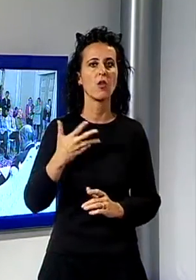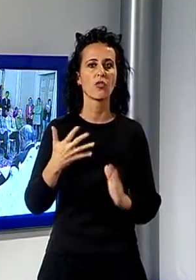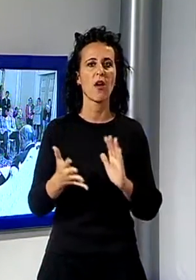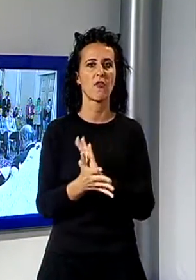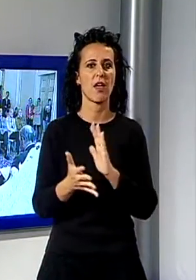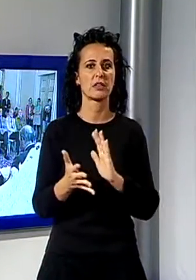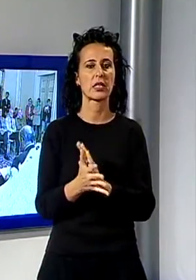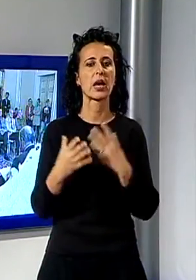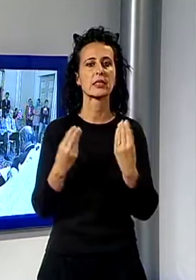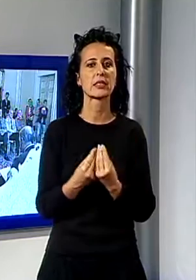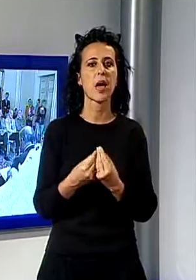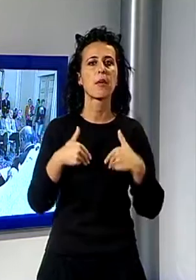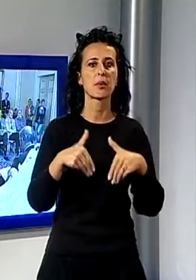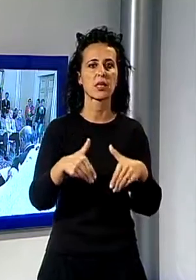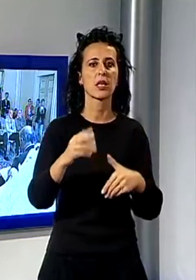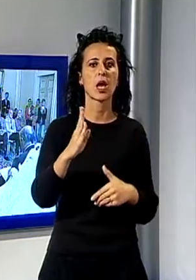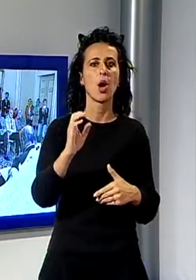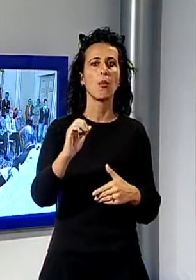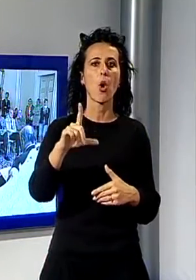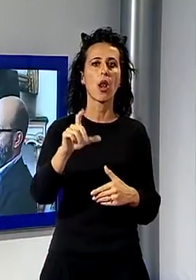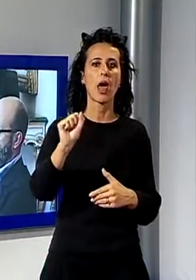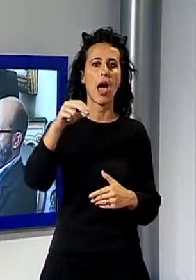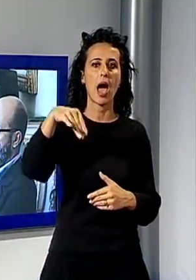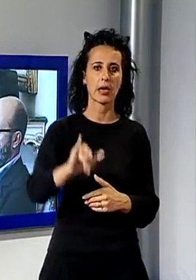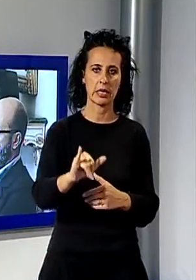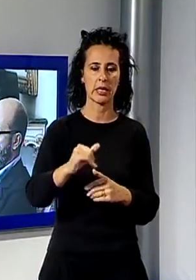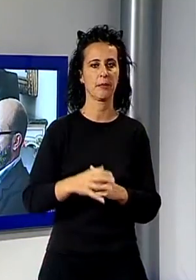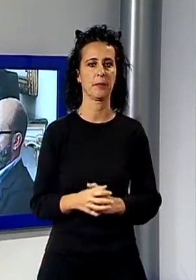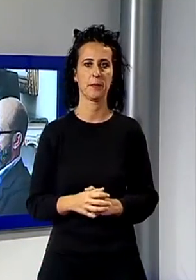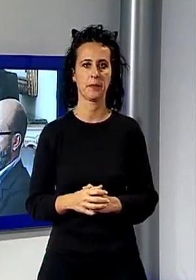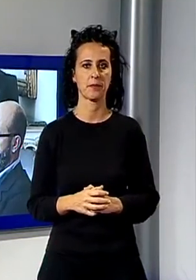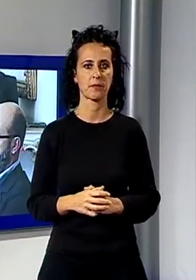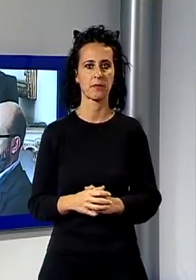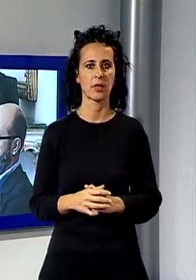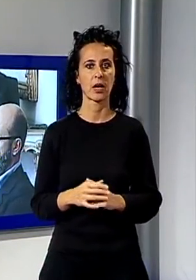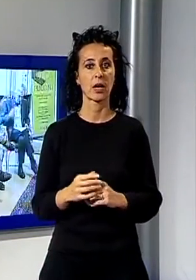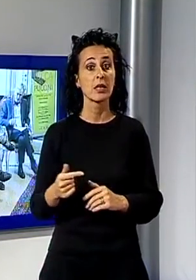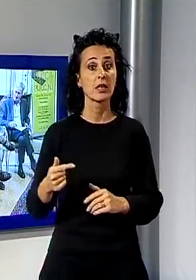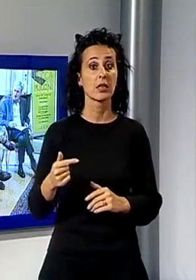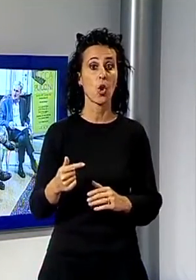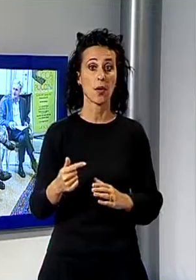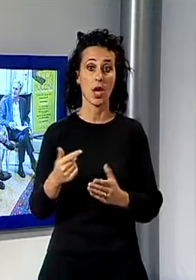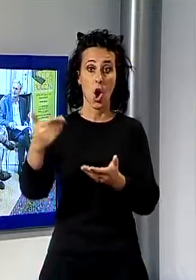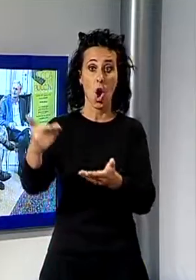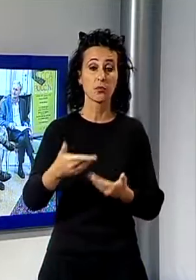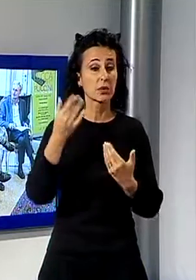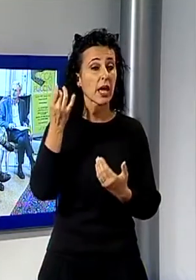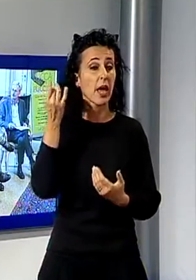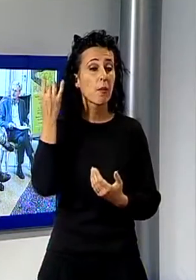Bollani, che dedicherà al maestro un suo originalissimo omaggio. Testimonia d'eccezione il tenore spagnolo José Carreras